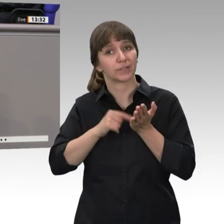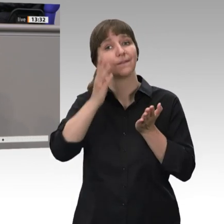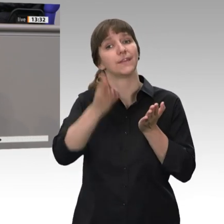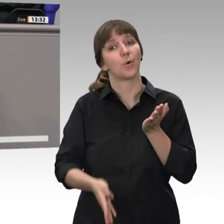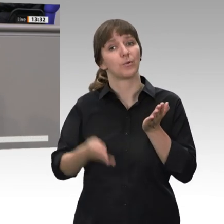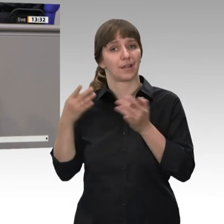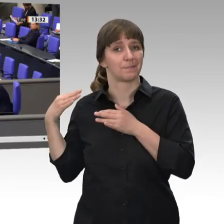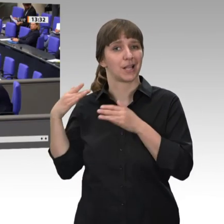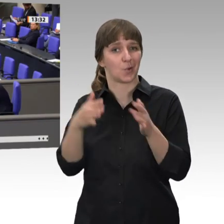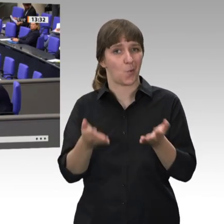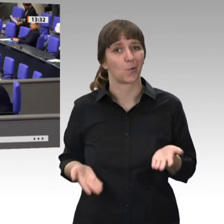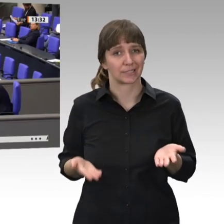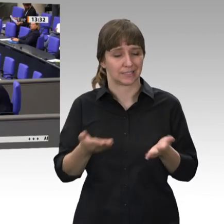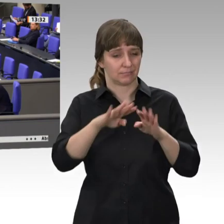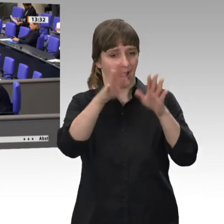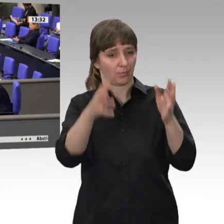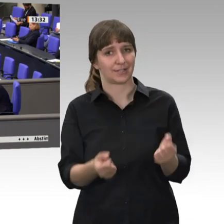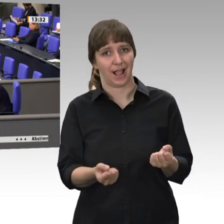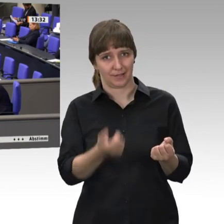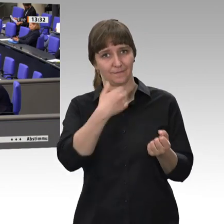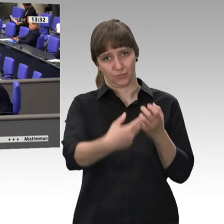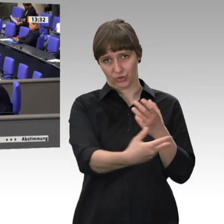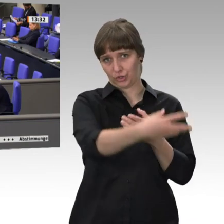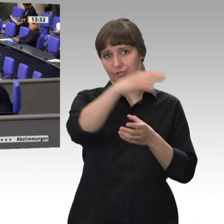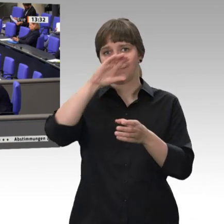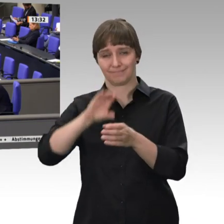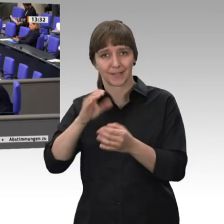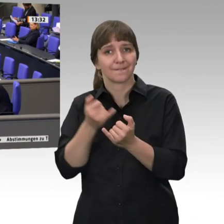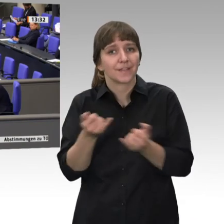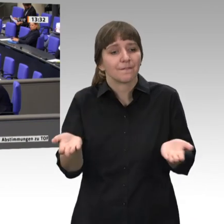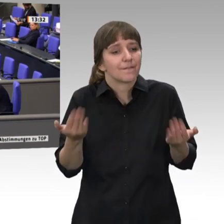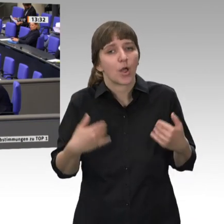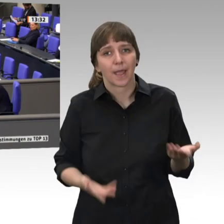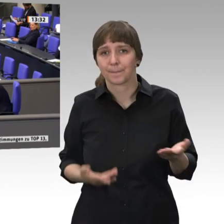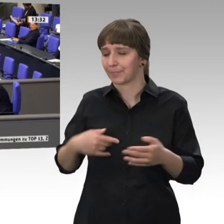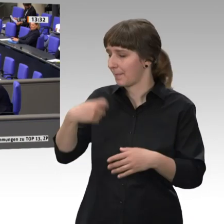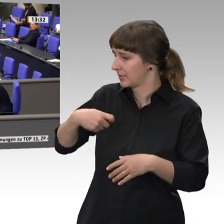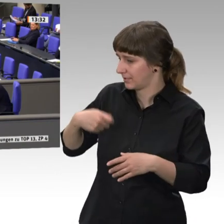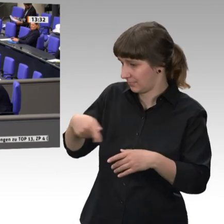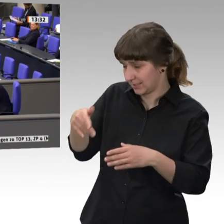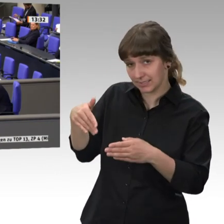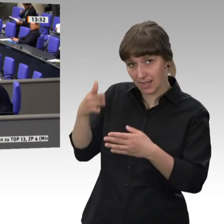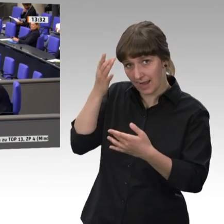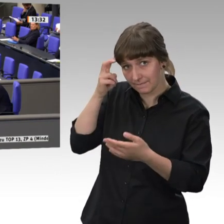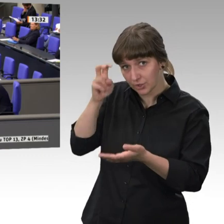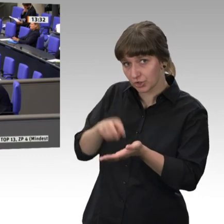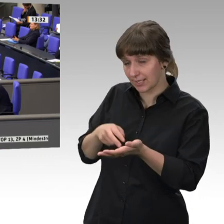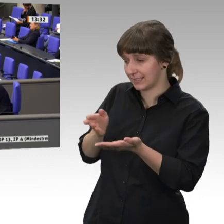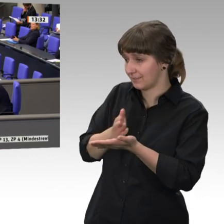die er aus dem Haushalt hier mit erbringen will, spezifiziert werden. Herr Kollege Straubinger, gestatten Sie eine Zwischenfrage des Kollegen Vogel? Ja, gerne, weil